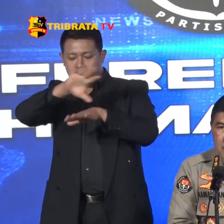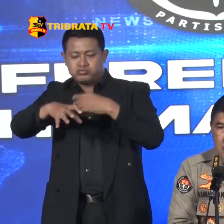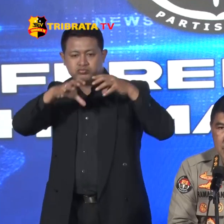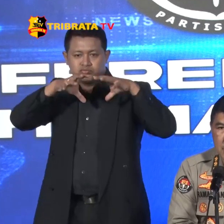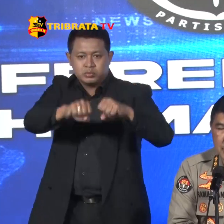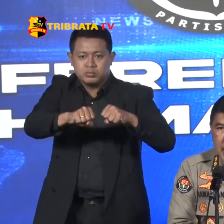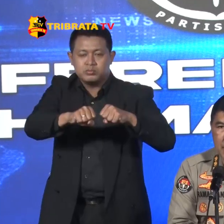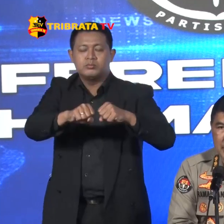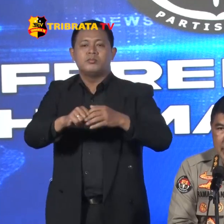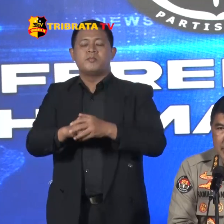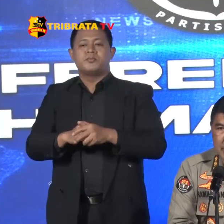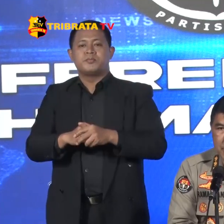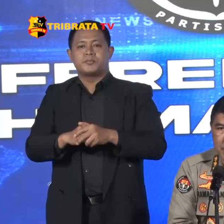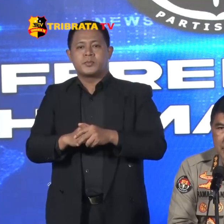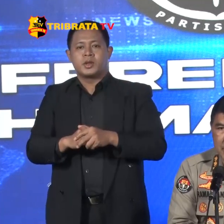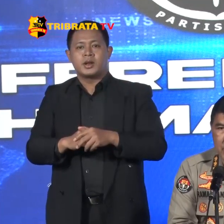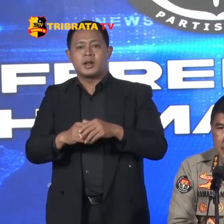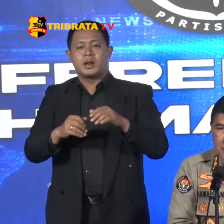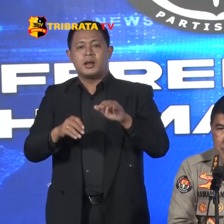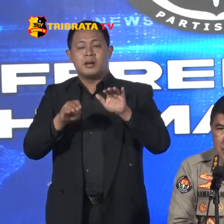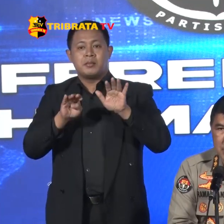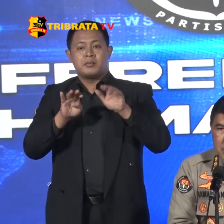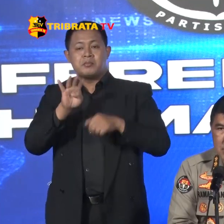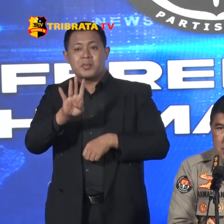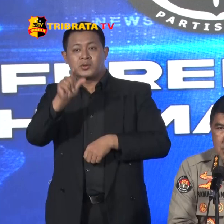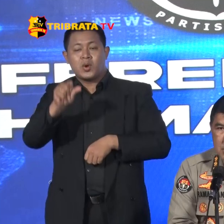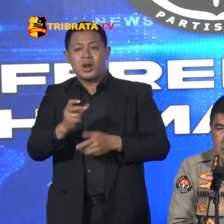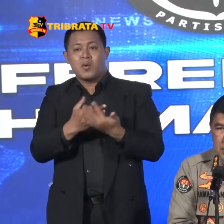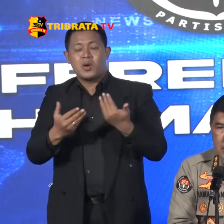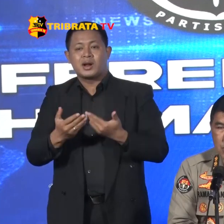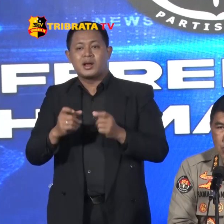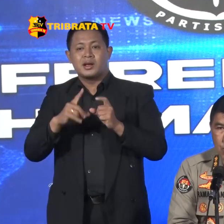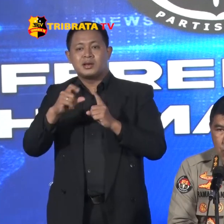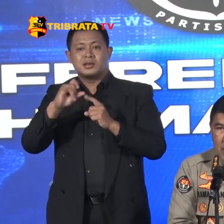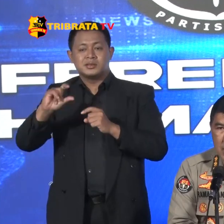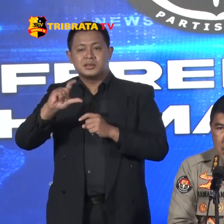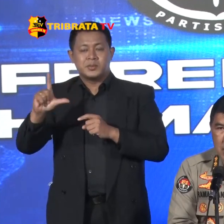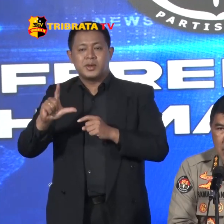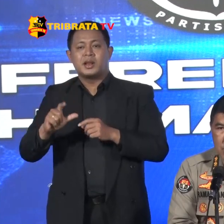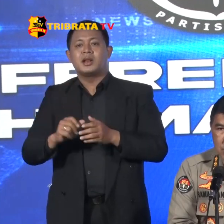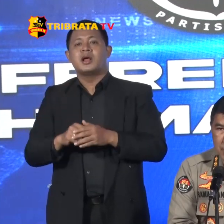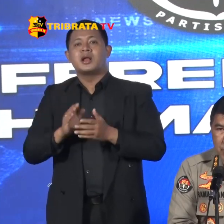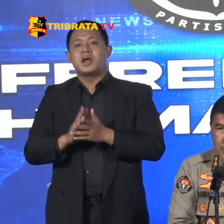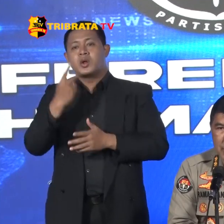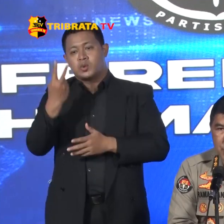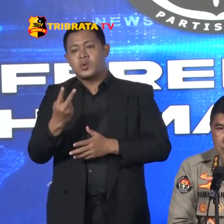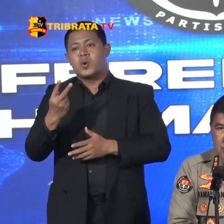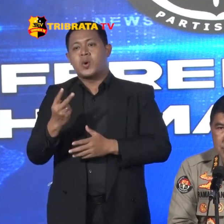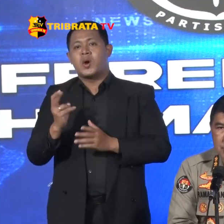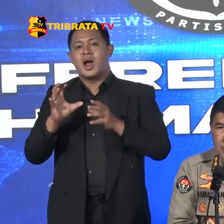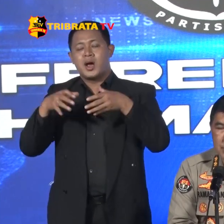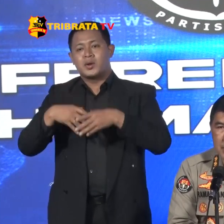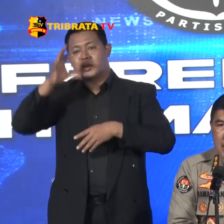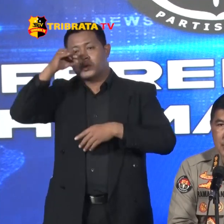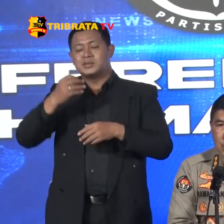Diamankan 4 dari warga sipil Dan 2 Anggota Polres Ambon